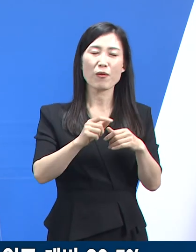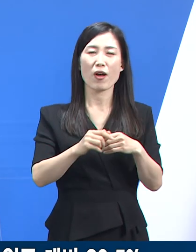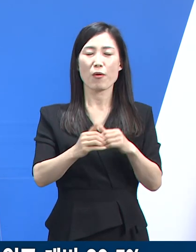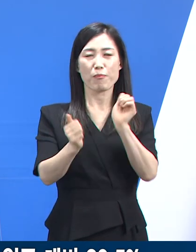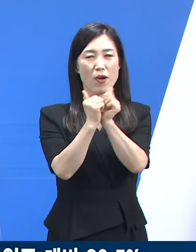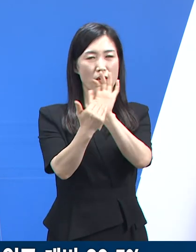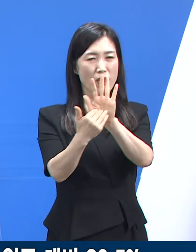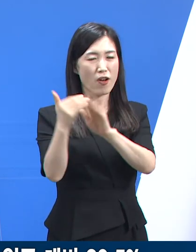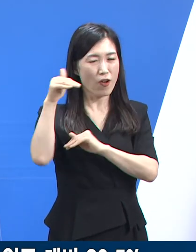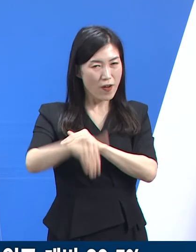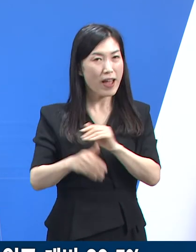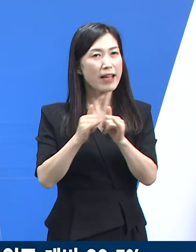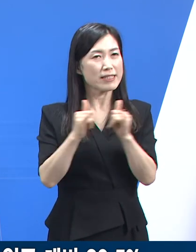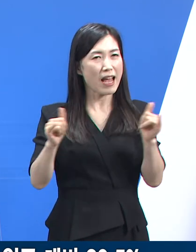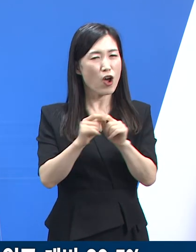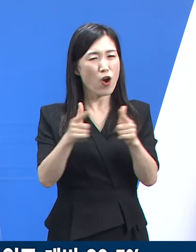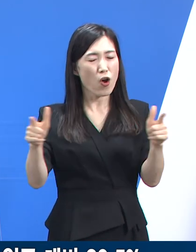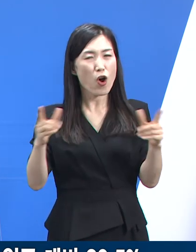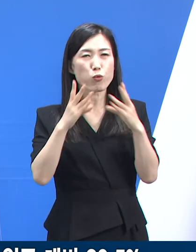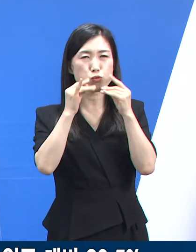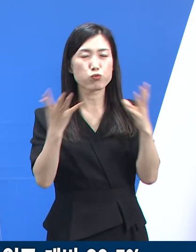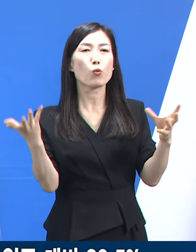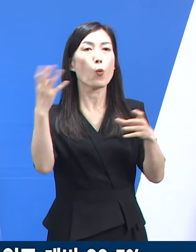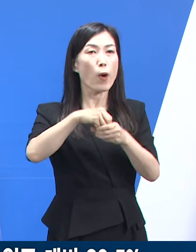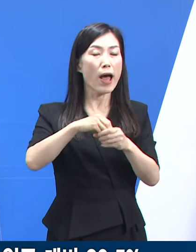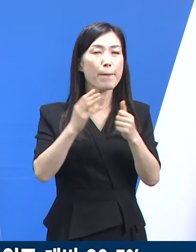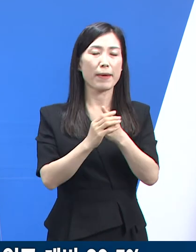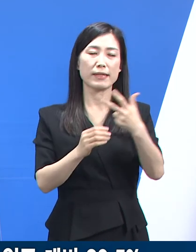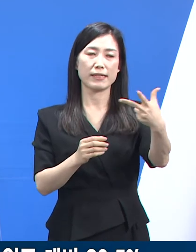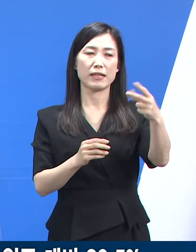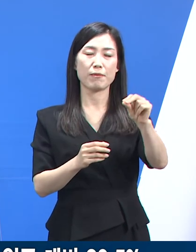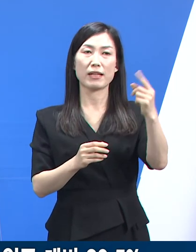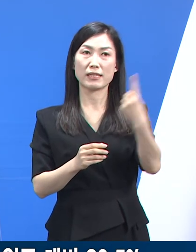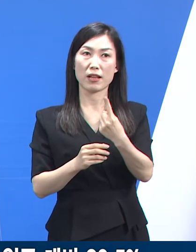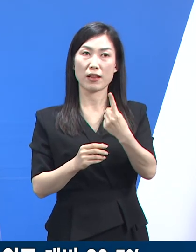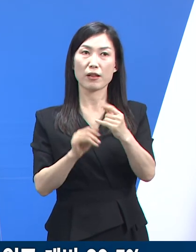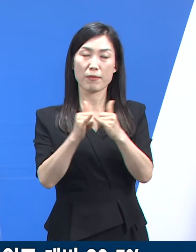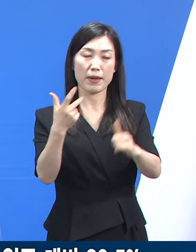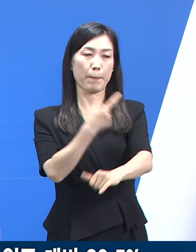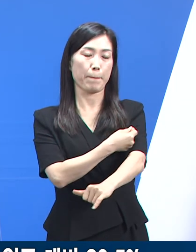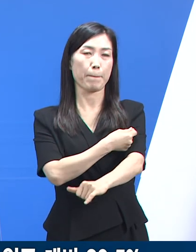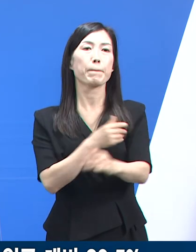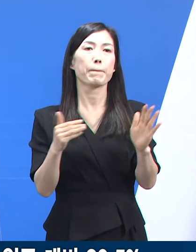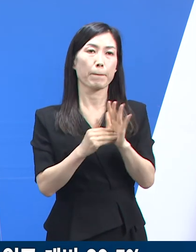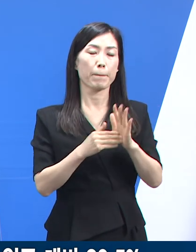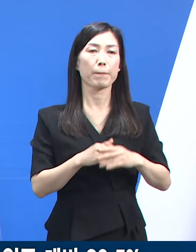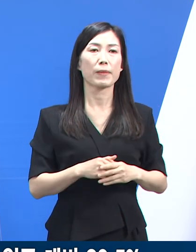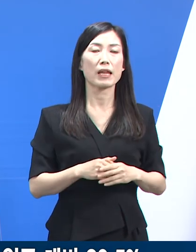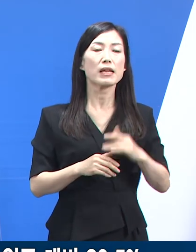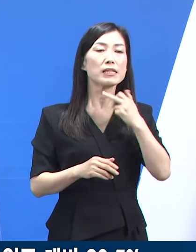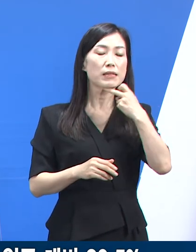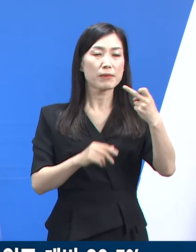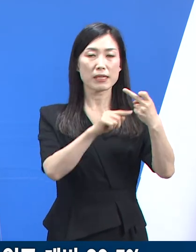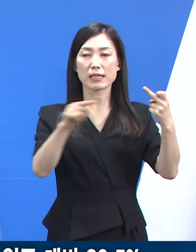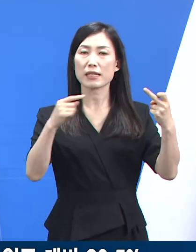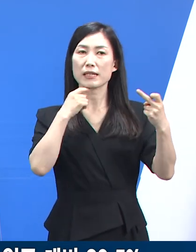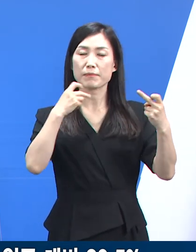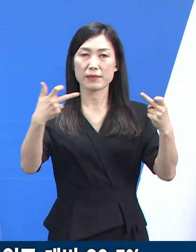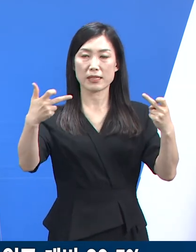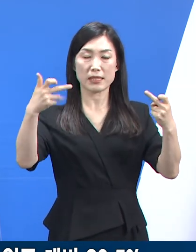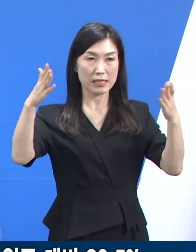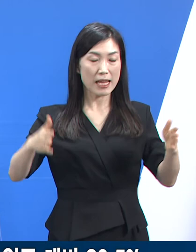2만 8,033명을 포함하여 총 7만 1,139명입니다. 12세에서 17세의